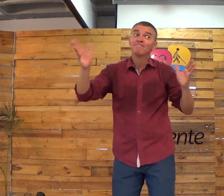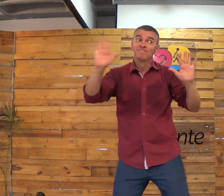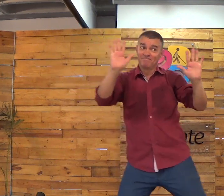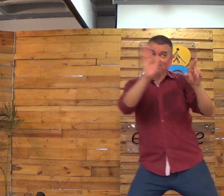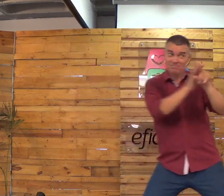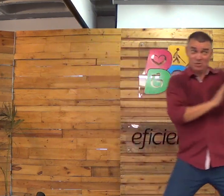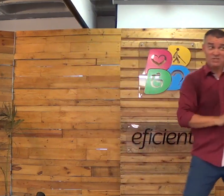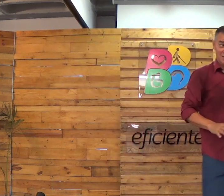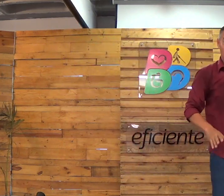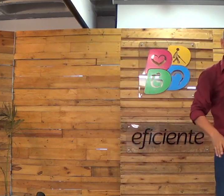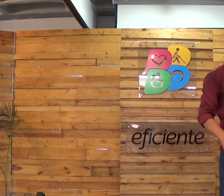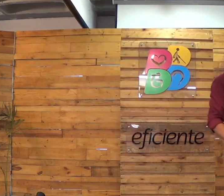Fica uma pergunta.